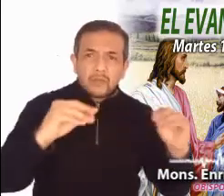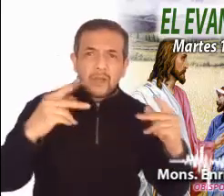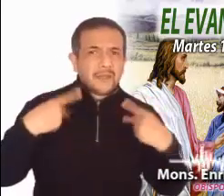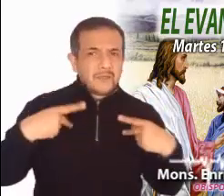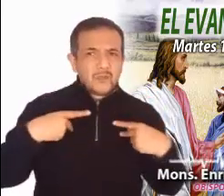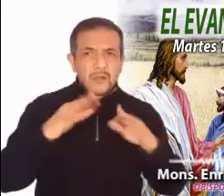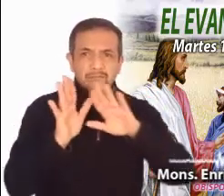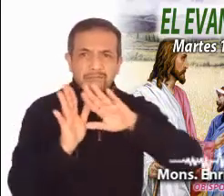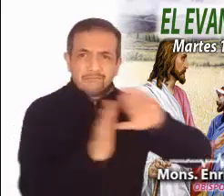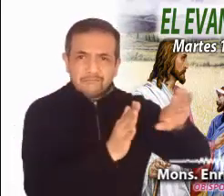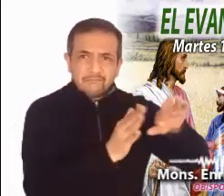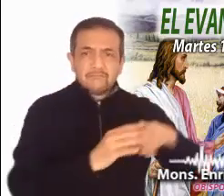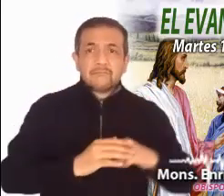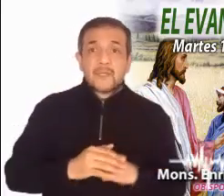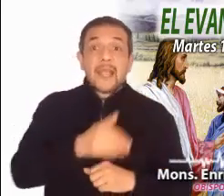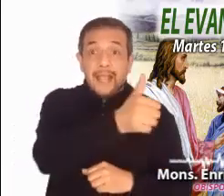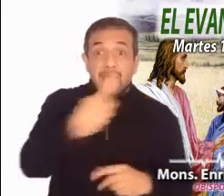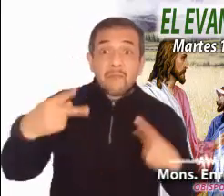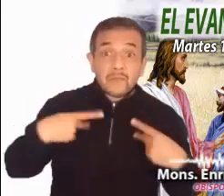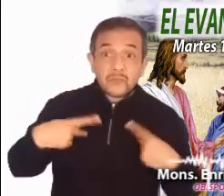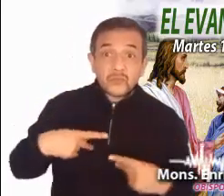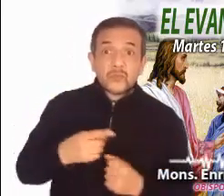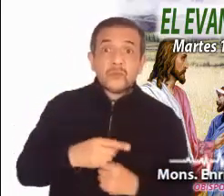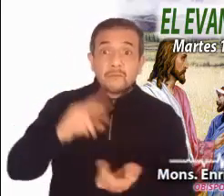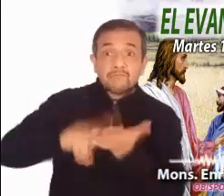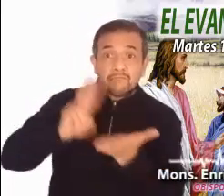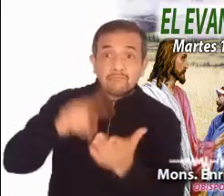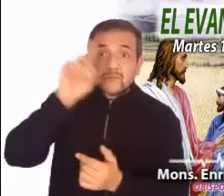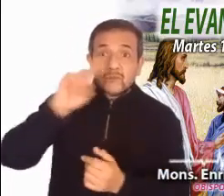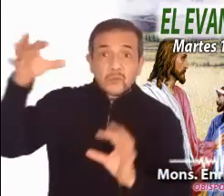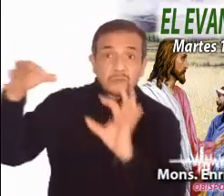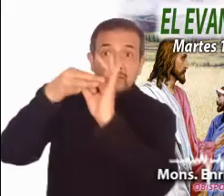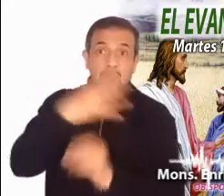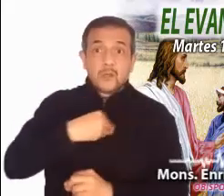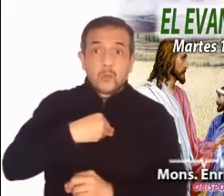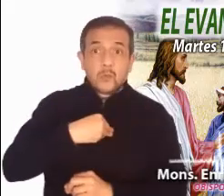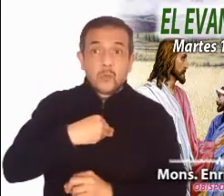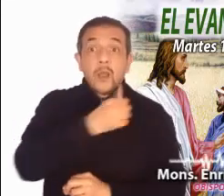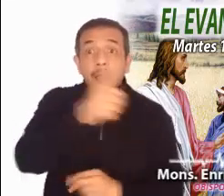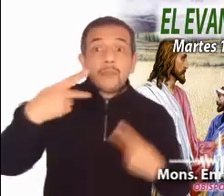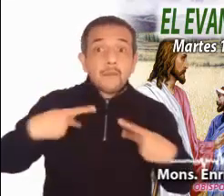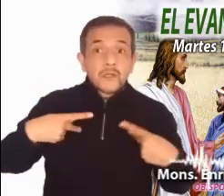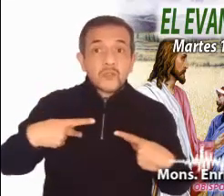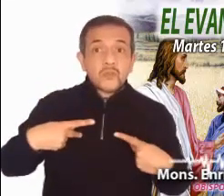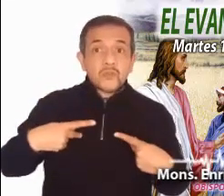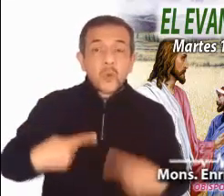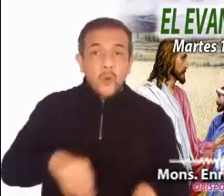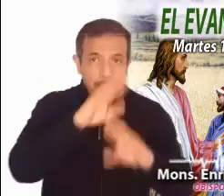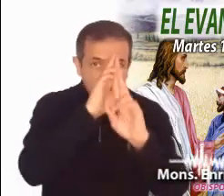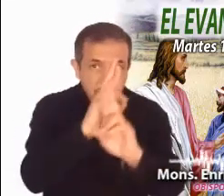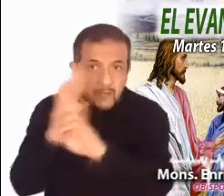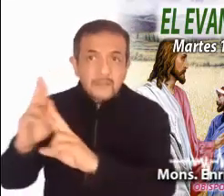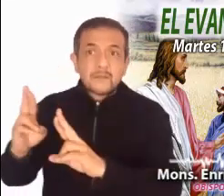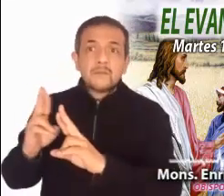personas. Cada uno tiene la dignidad de Hijo de Dios. Cada uno merece todo el